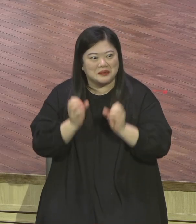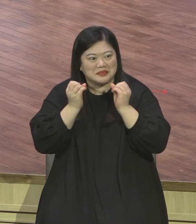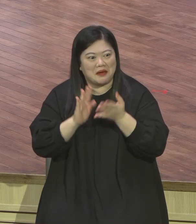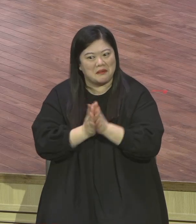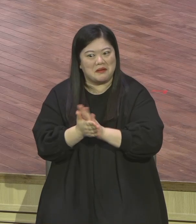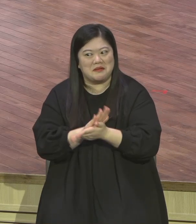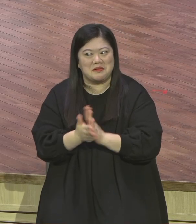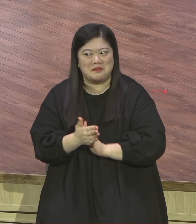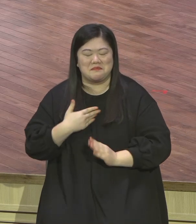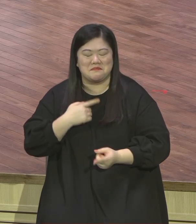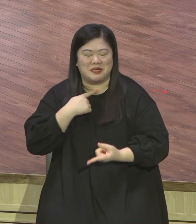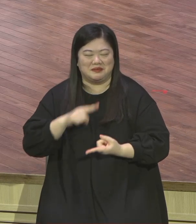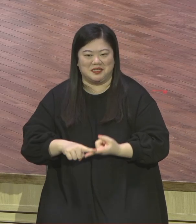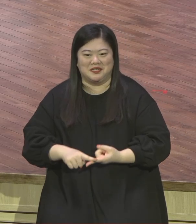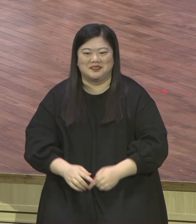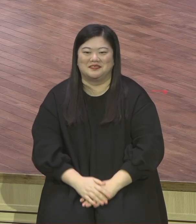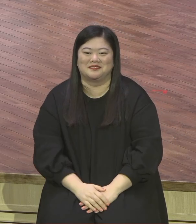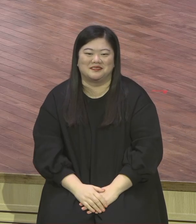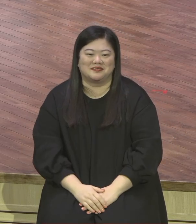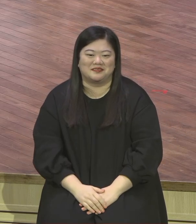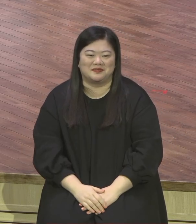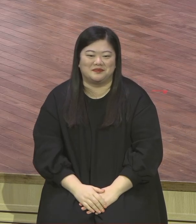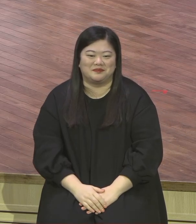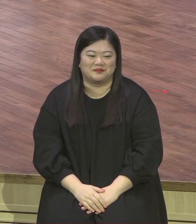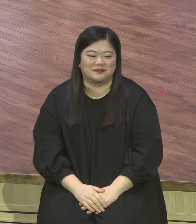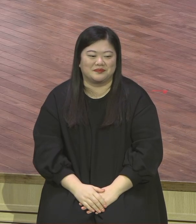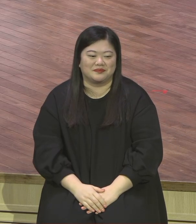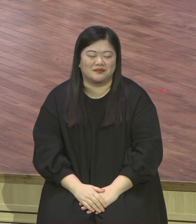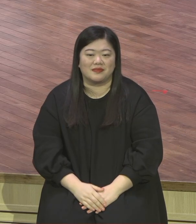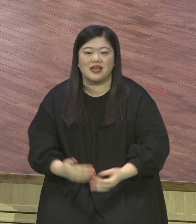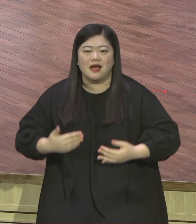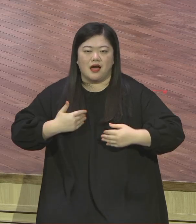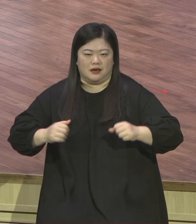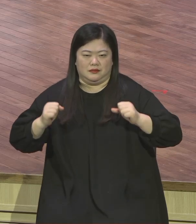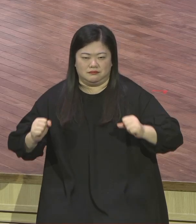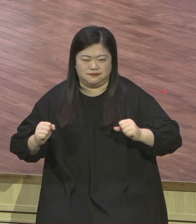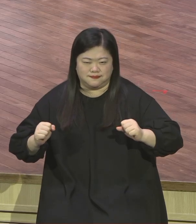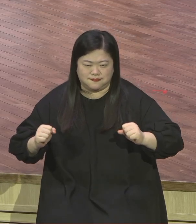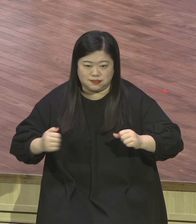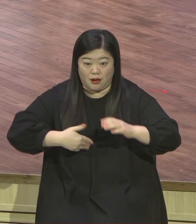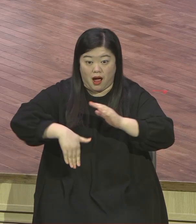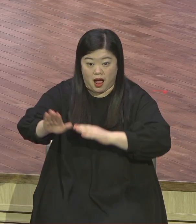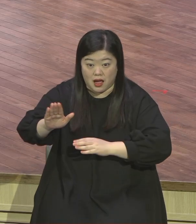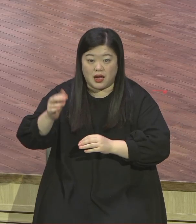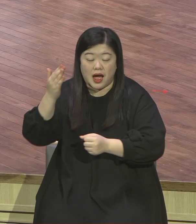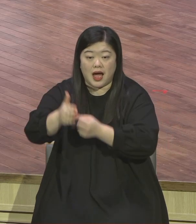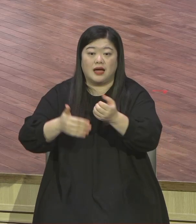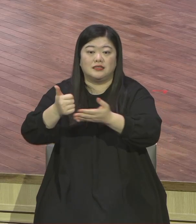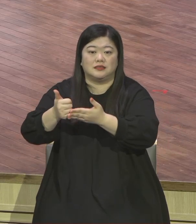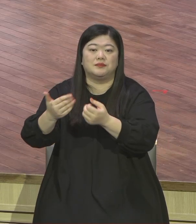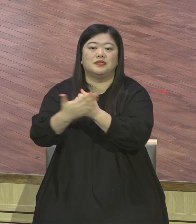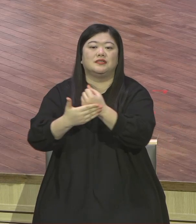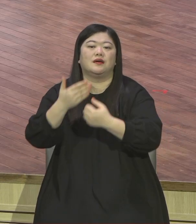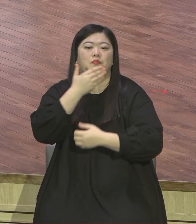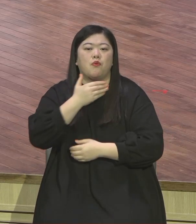나의 달려갈 질과 주 예수에 받은 사명꽃 하나님의 은혜의 보험을 정언하는